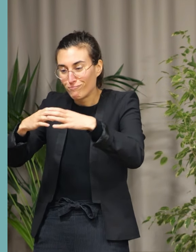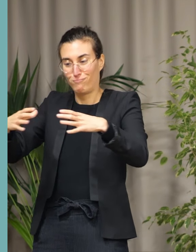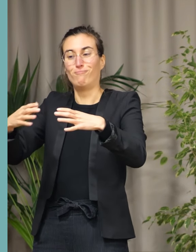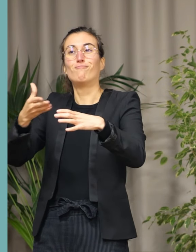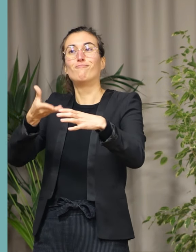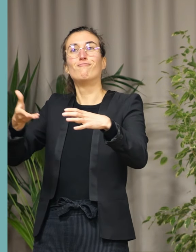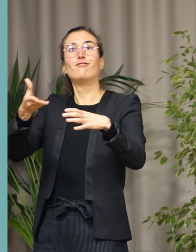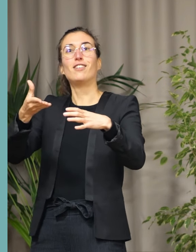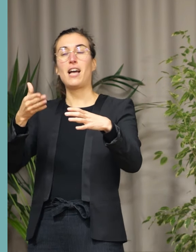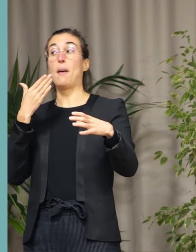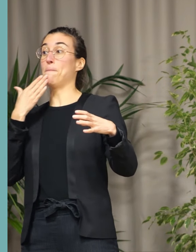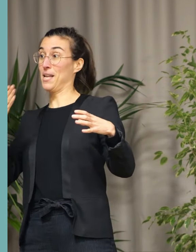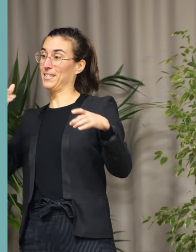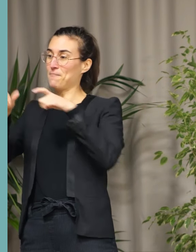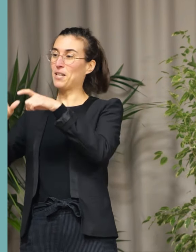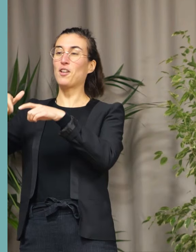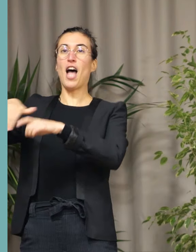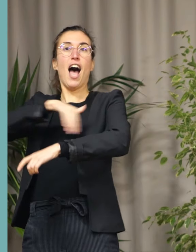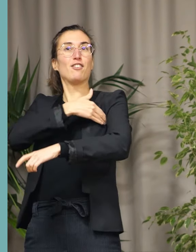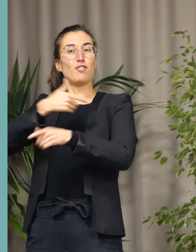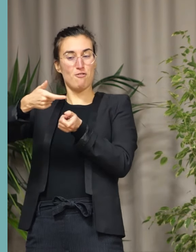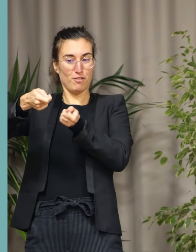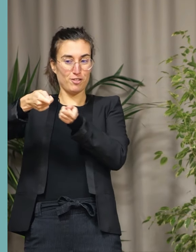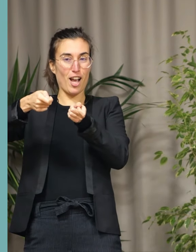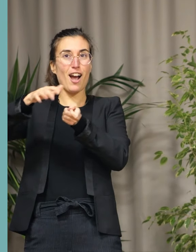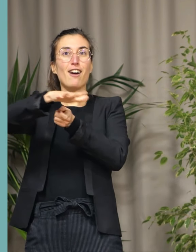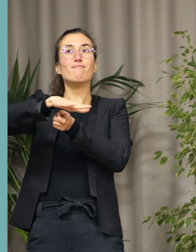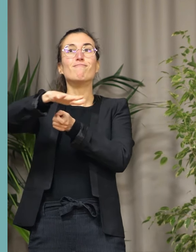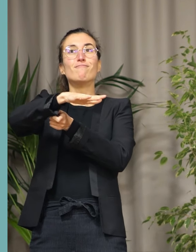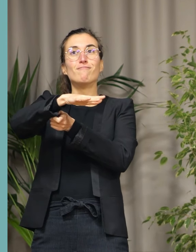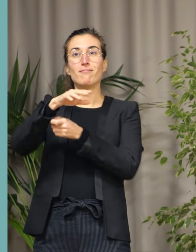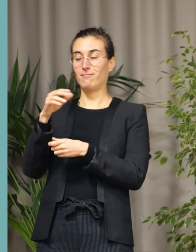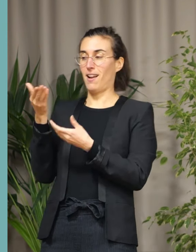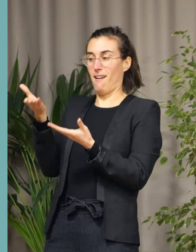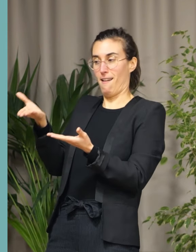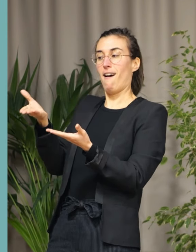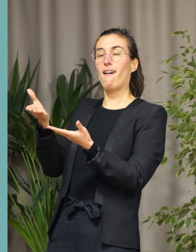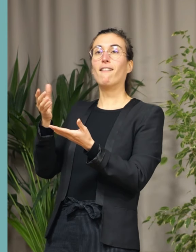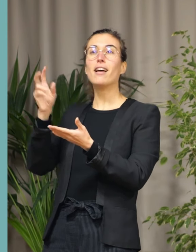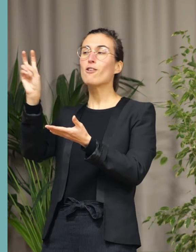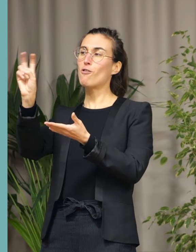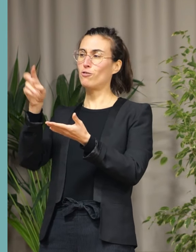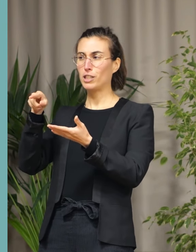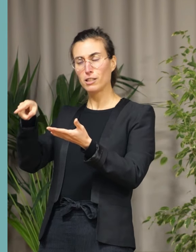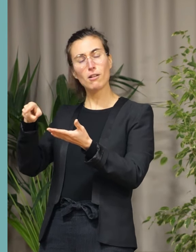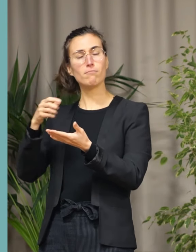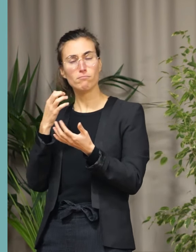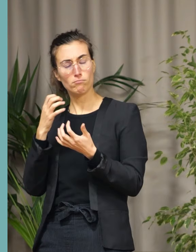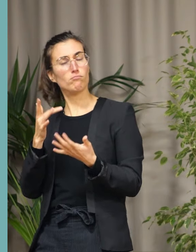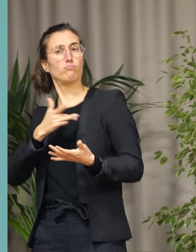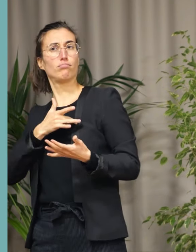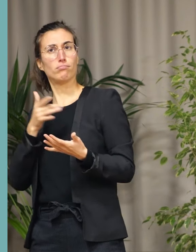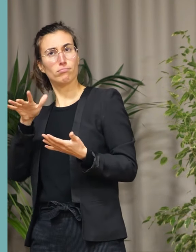agents qui gèrent ces animaux avec enthousiasme. Une démarche écologique qui leur tient à cœur. Et là aussi,